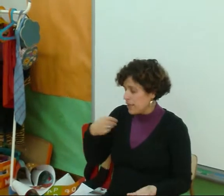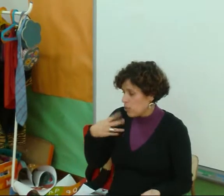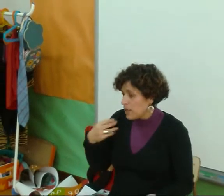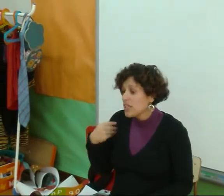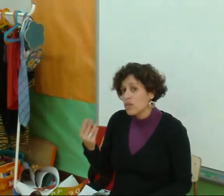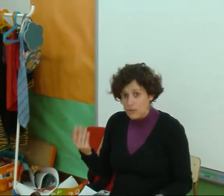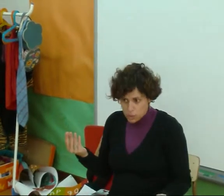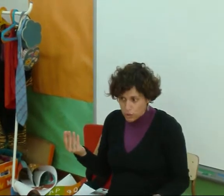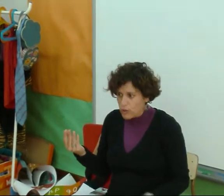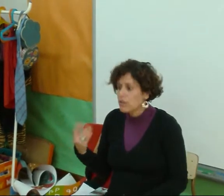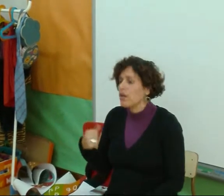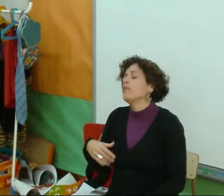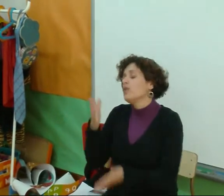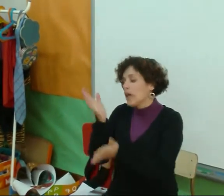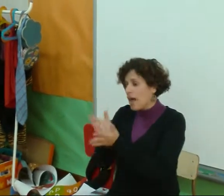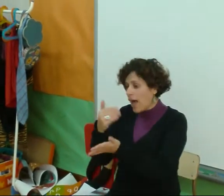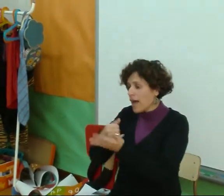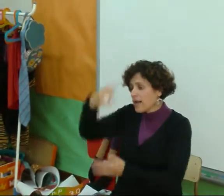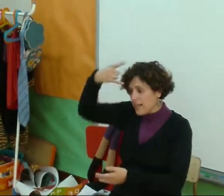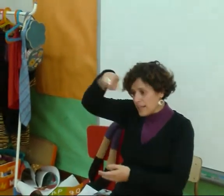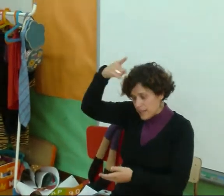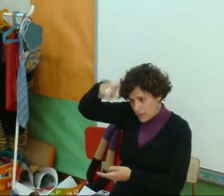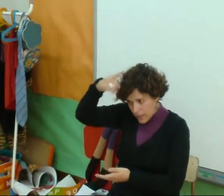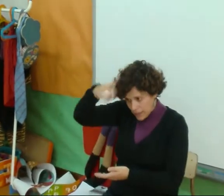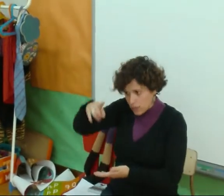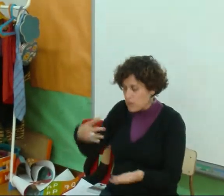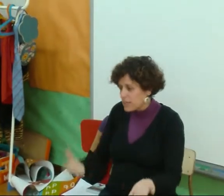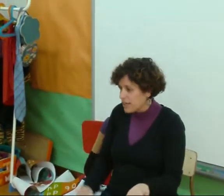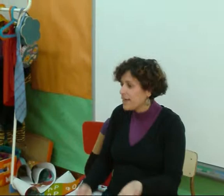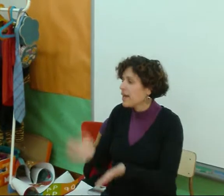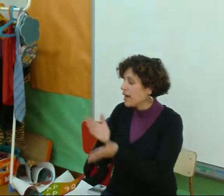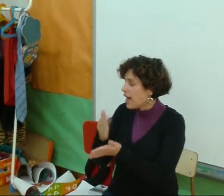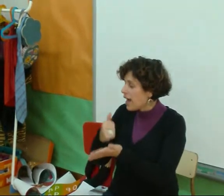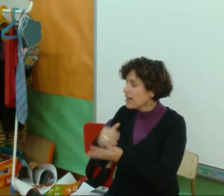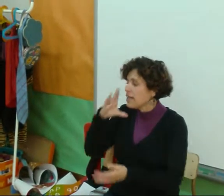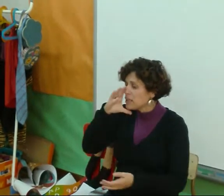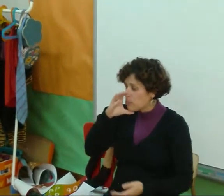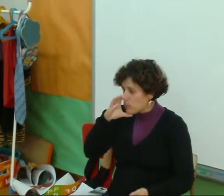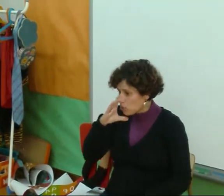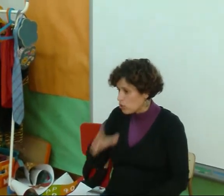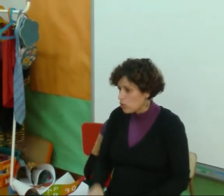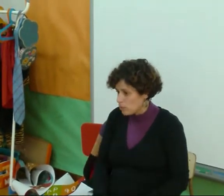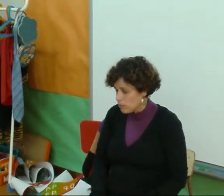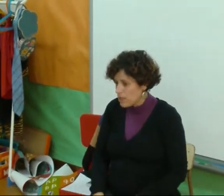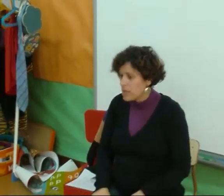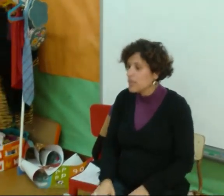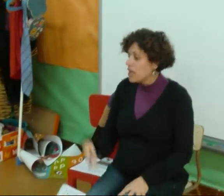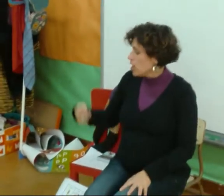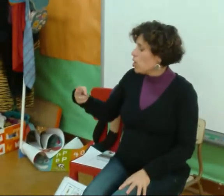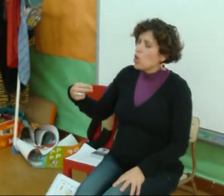de ovella E nos referimos ao cordero Claro Carne de vaca Como a ternera Carne de porco Vale E logo